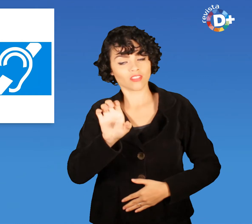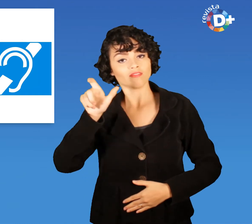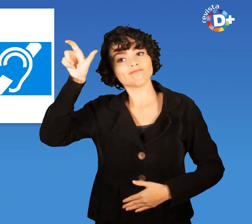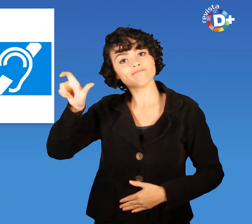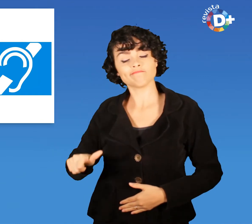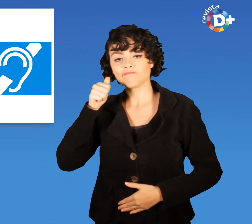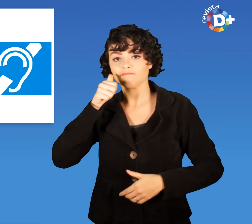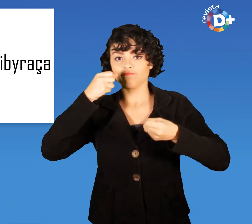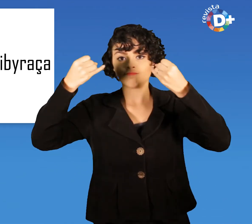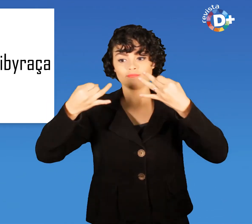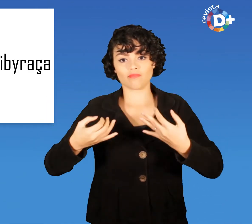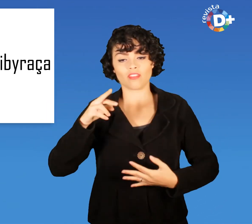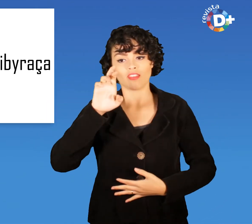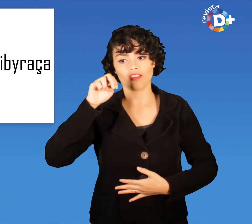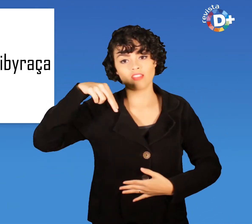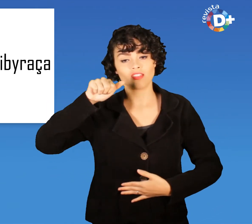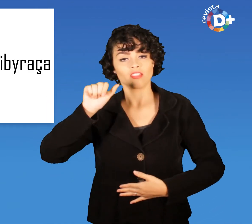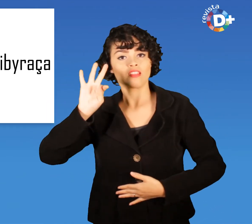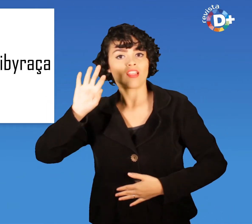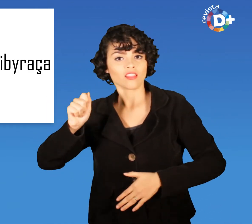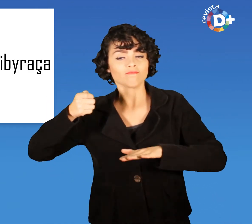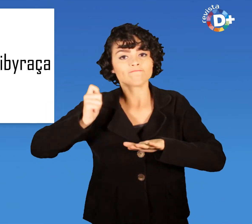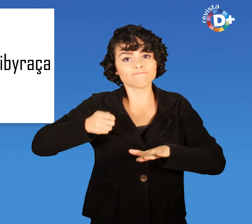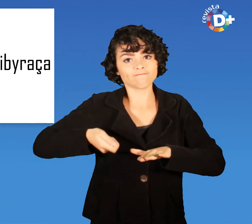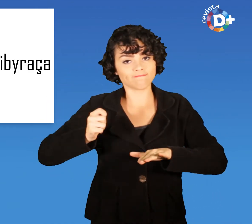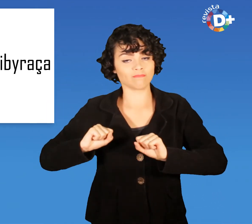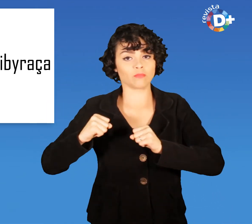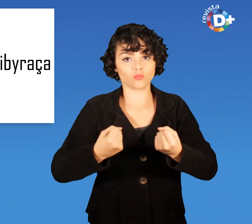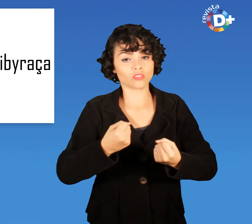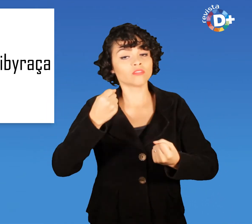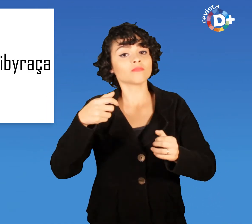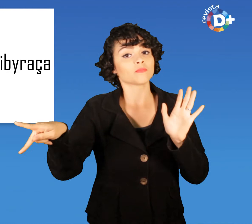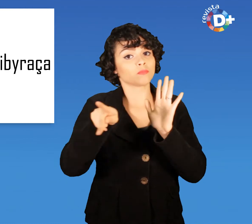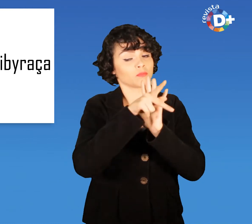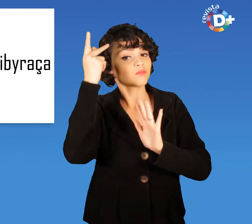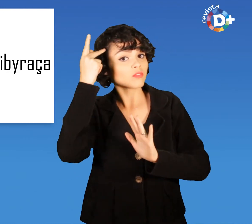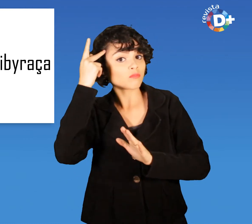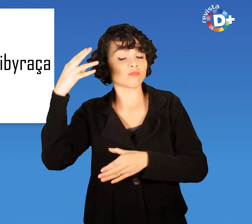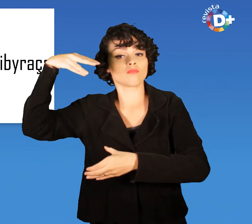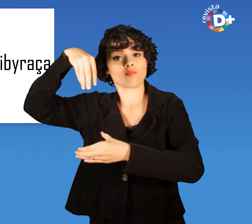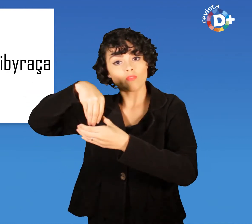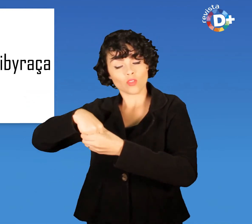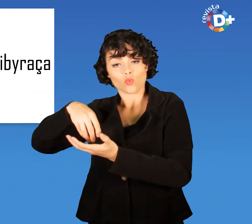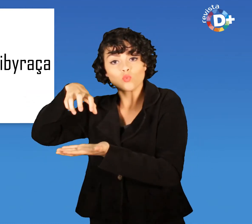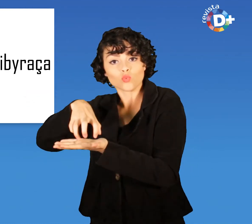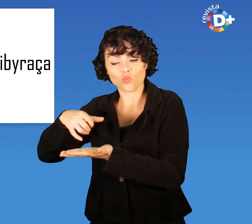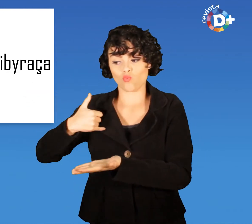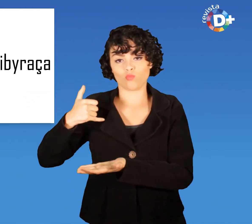defensora pública de São Paulo Coordenadora do Núcleo dos Direitos do Idoso O evento tem